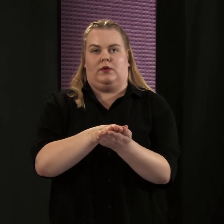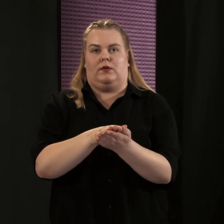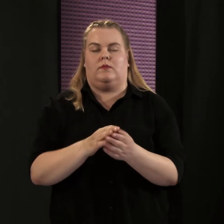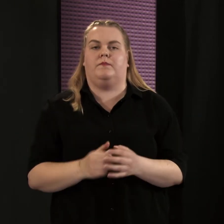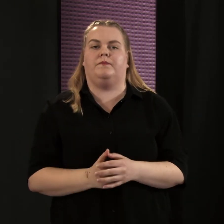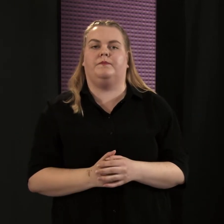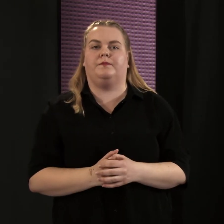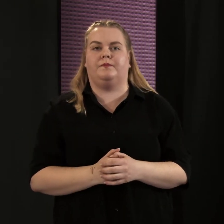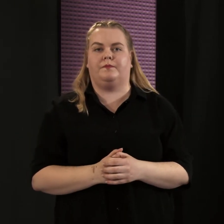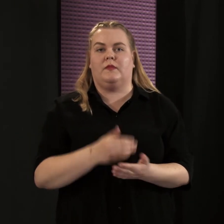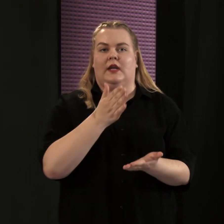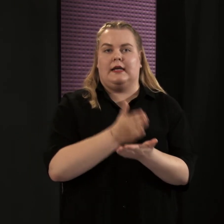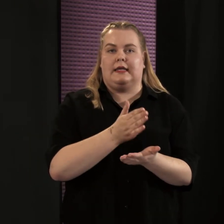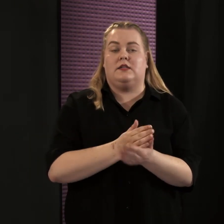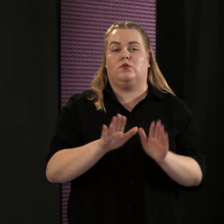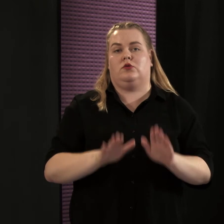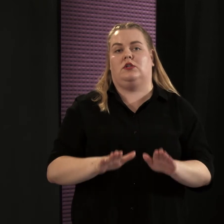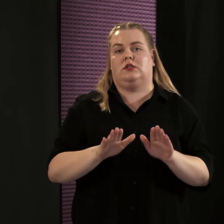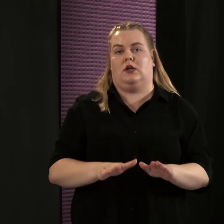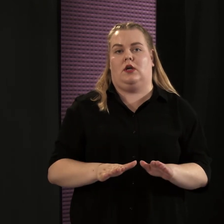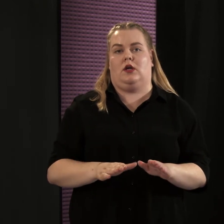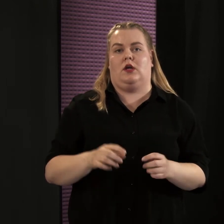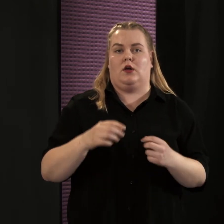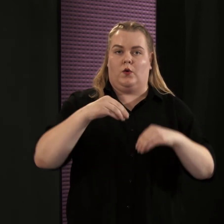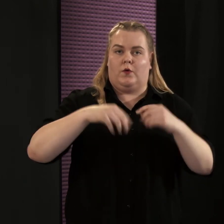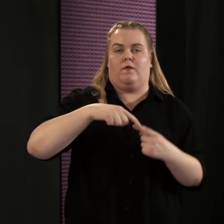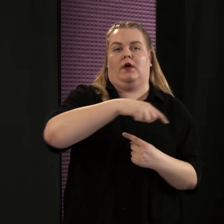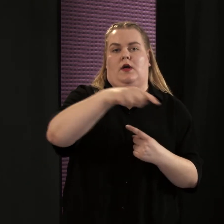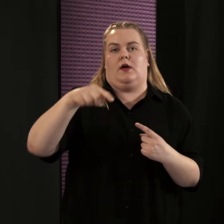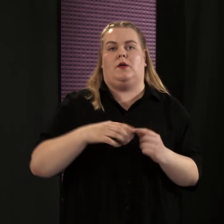Keskusta säilyi kuitenkin vaalipiirin suurimpana puolueena.